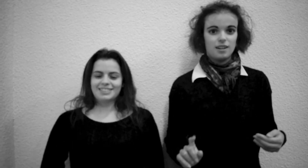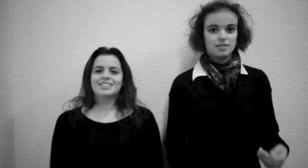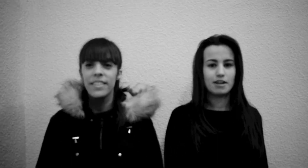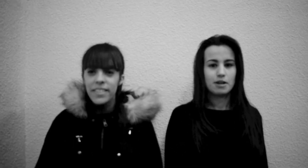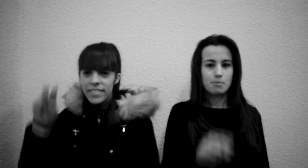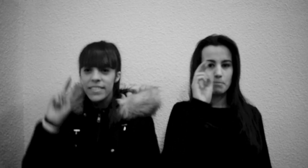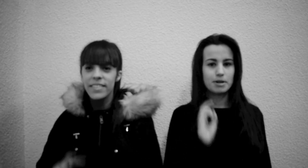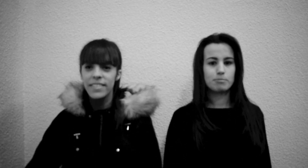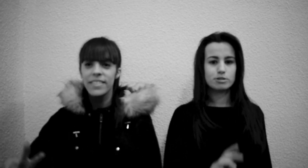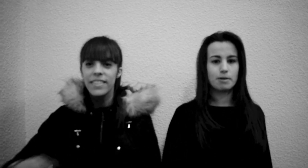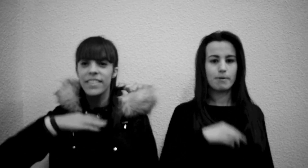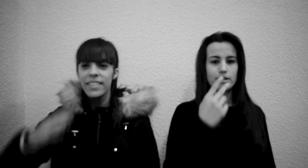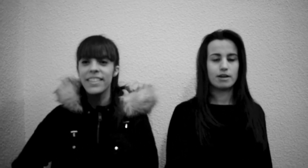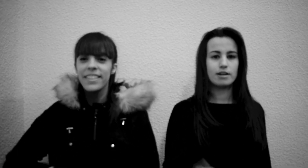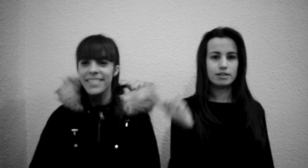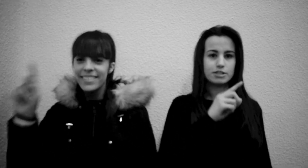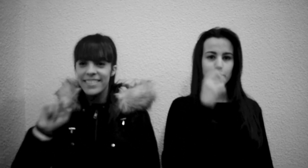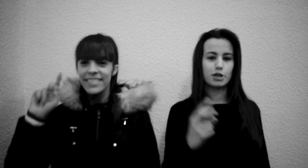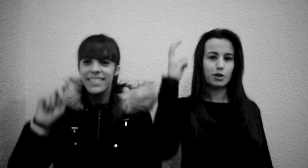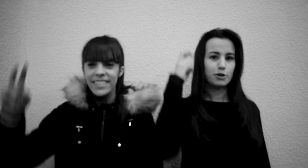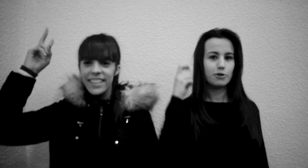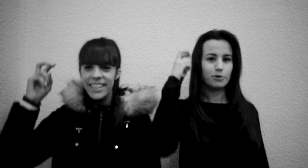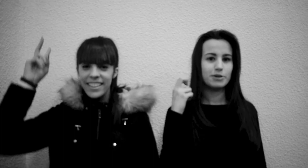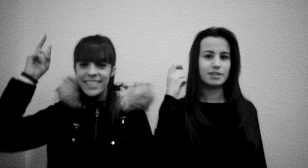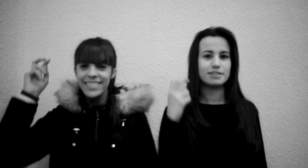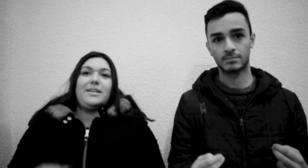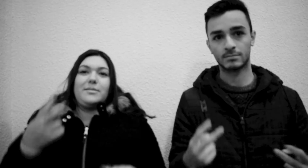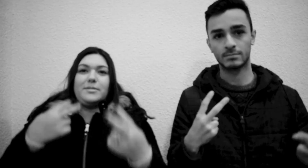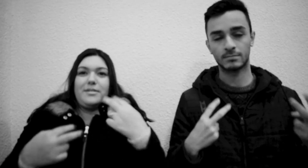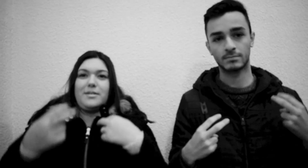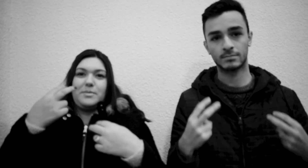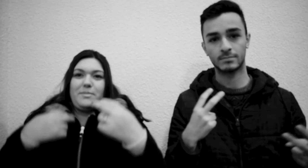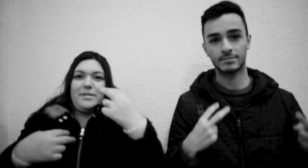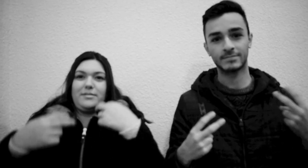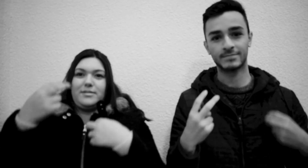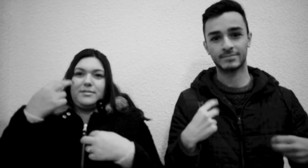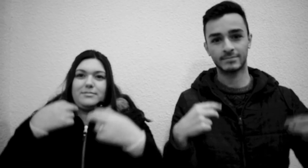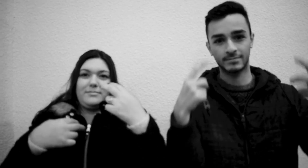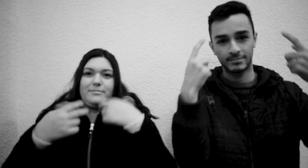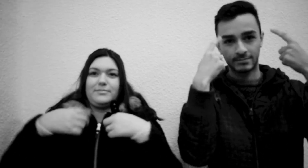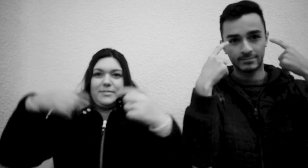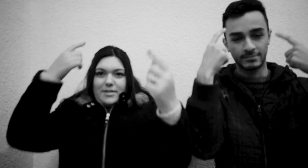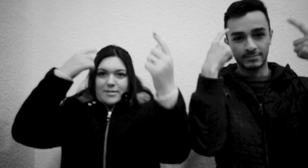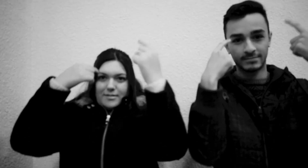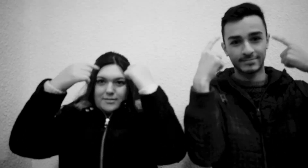Miremos al mañana sin oír Las voces deprimentes Gritando en nuestra mente